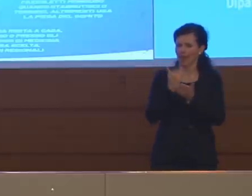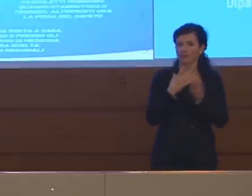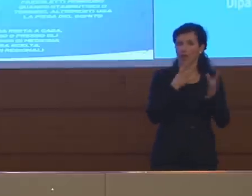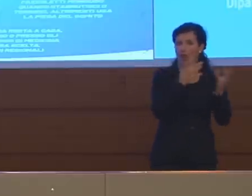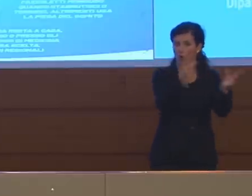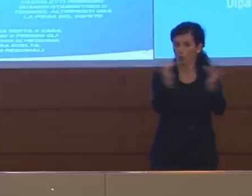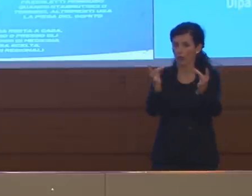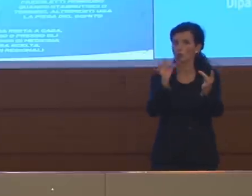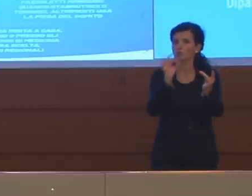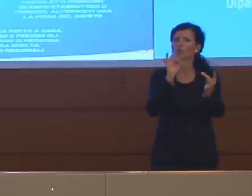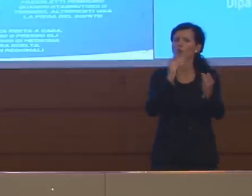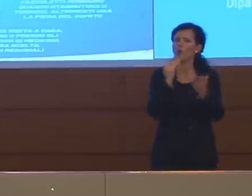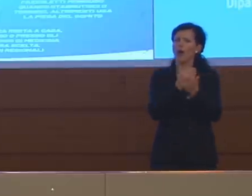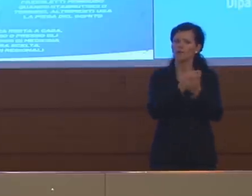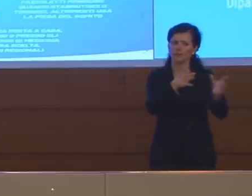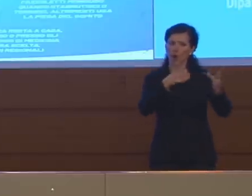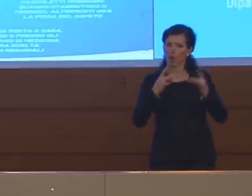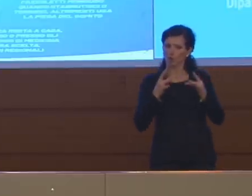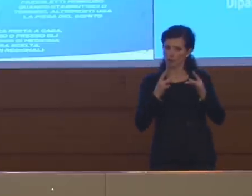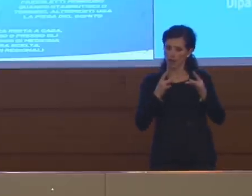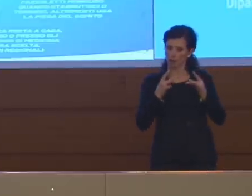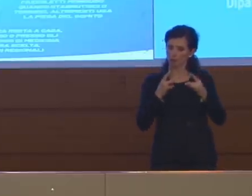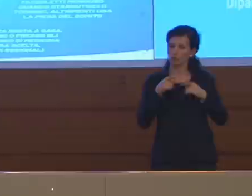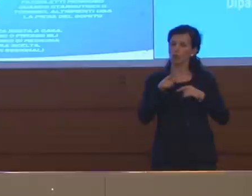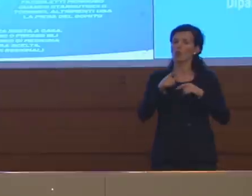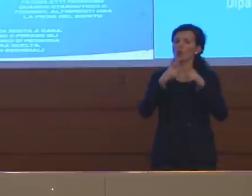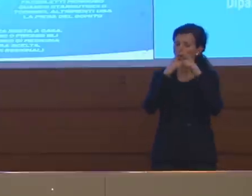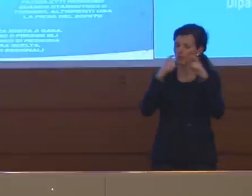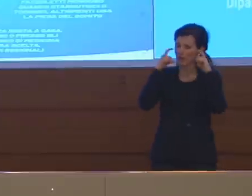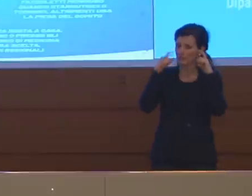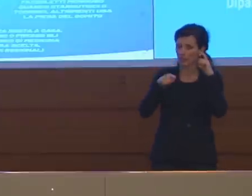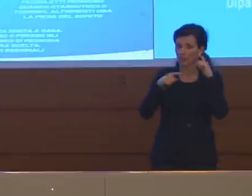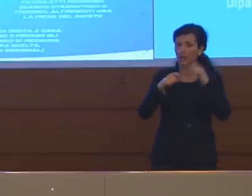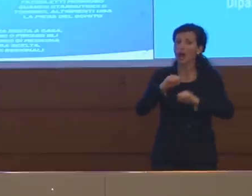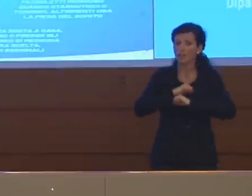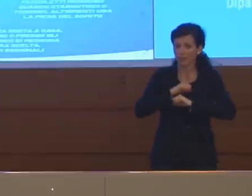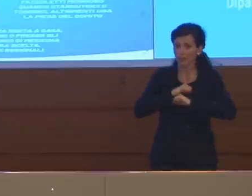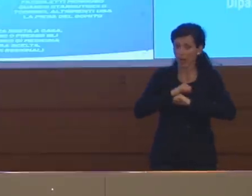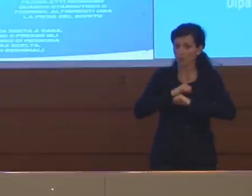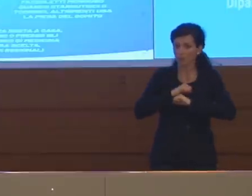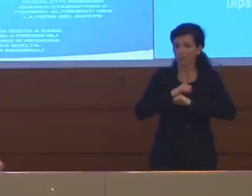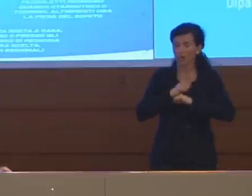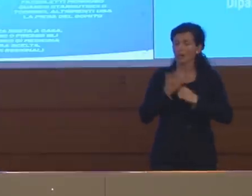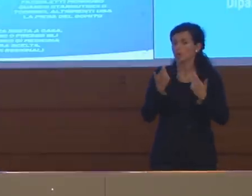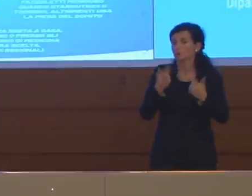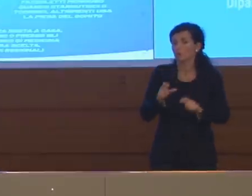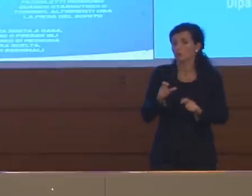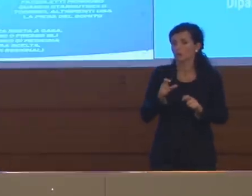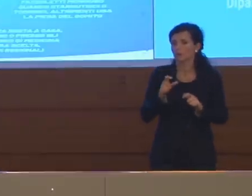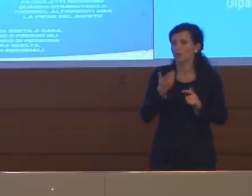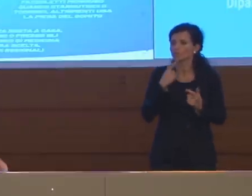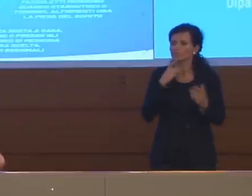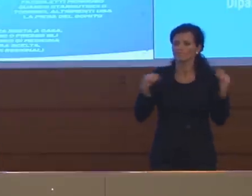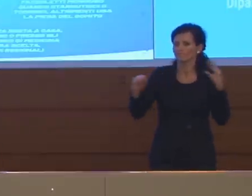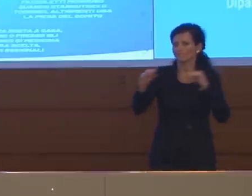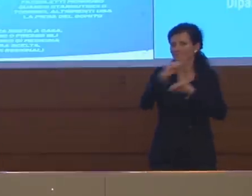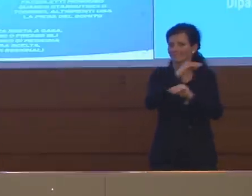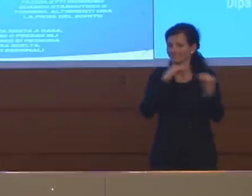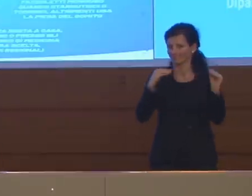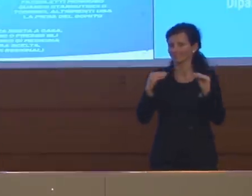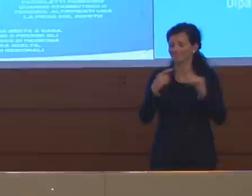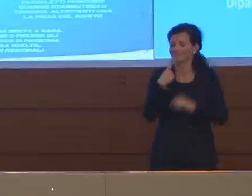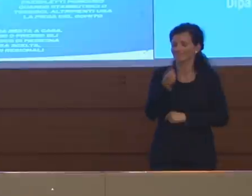contagiato? E come in qualche maniera valuto anche l'affidabilità di questa mascherina, come si aggirano tante leggende vere o